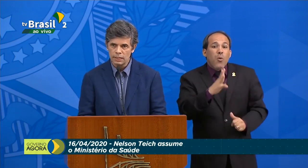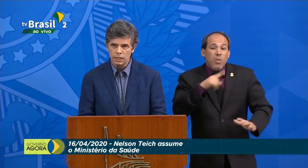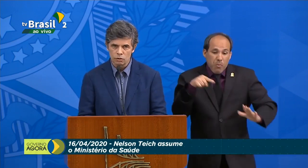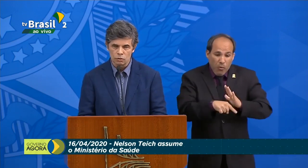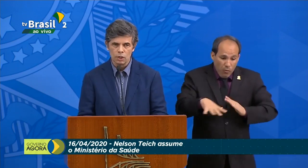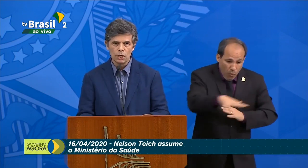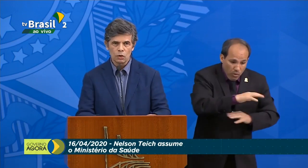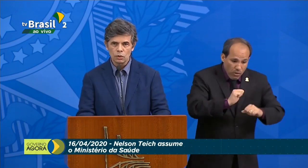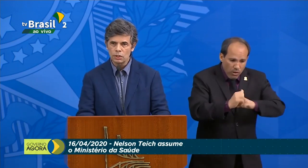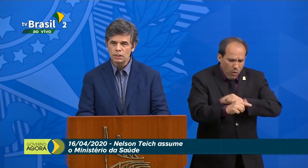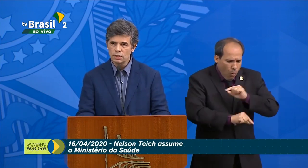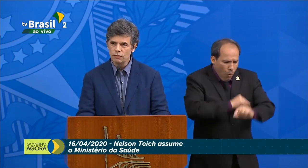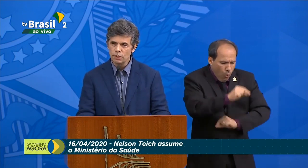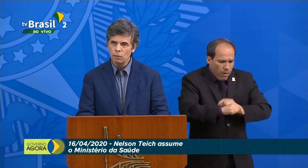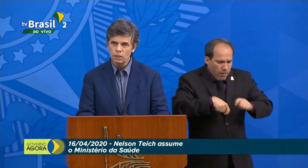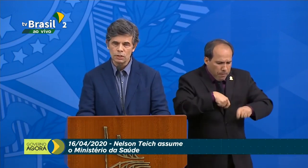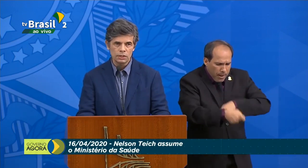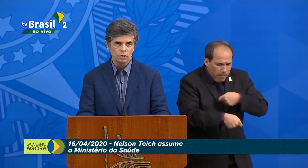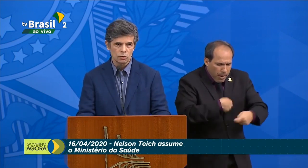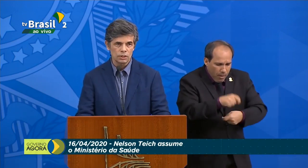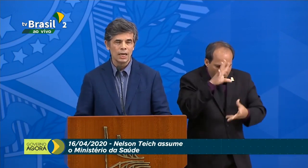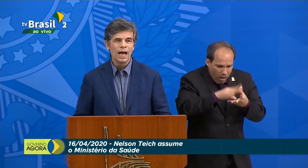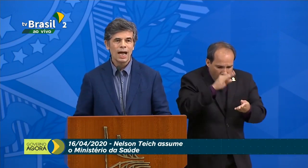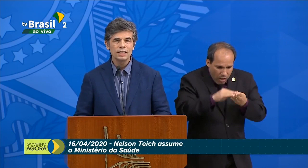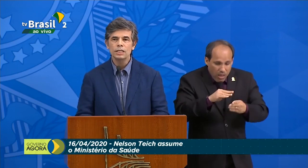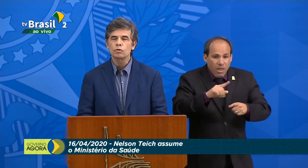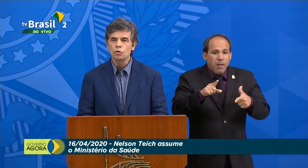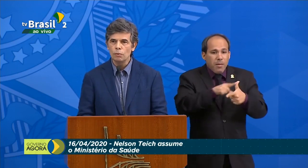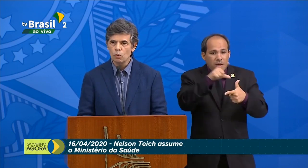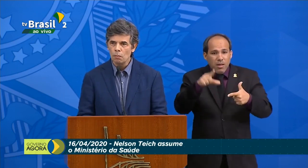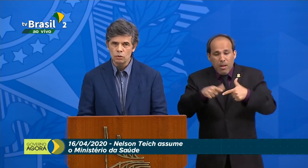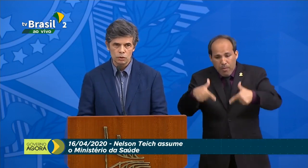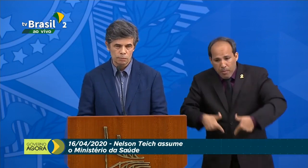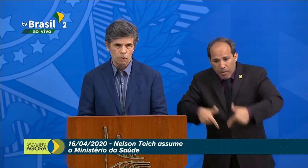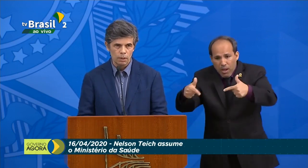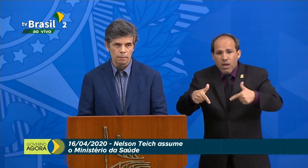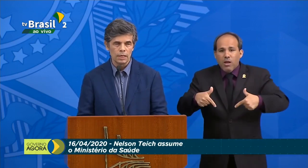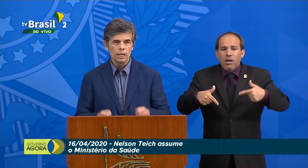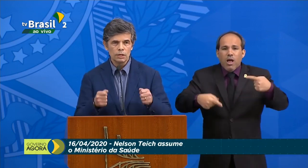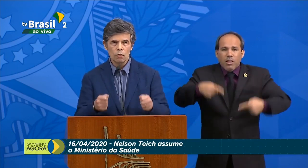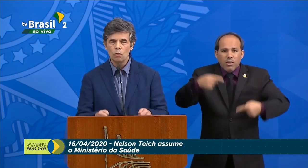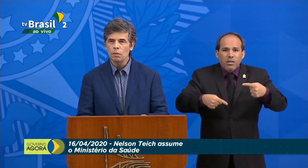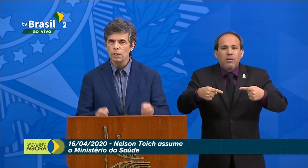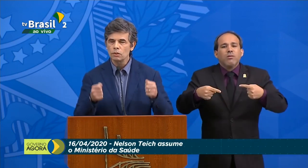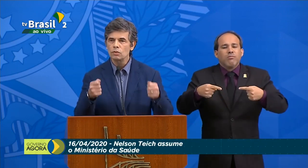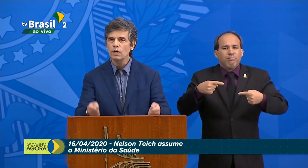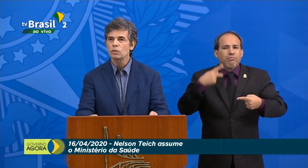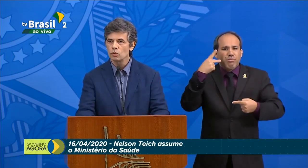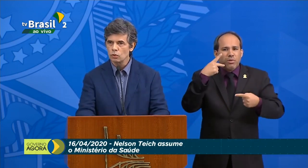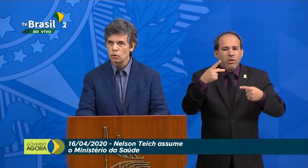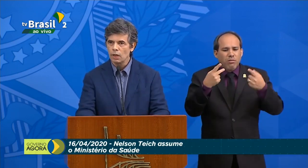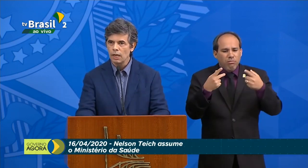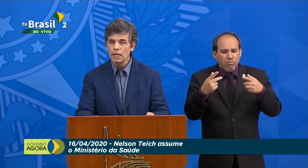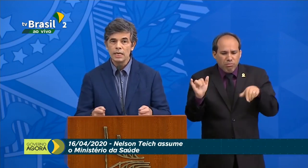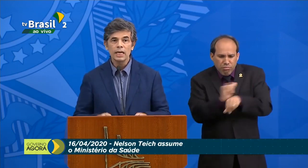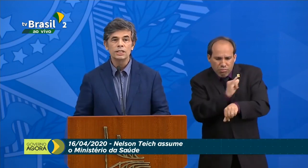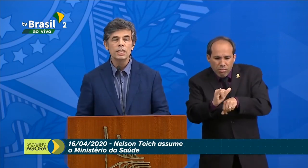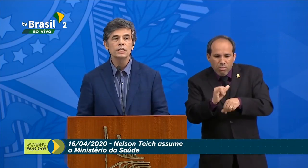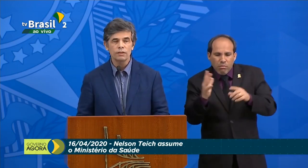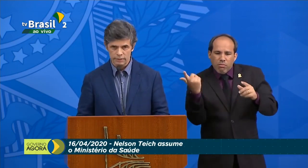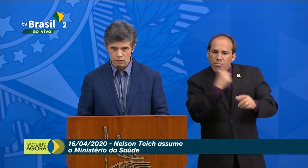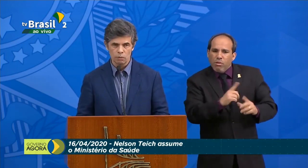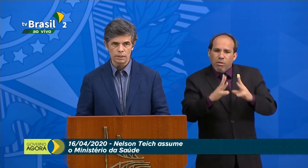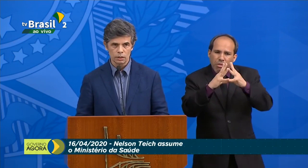hora que a gente começar a entender isso, e conseguir definir políticas e ações, a gente assume o comando desse problema. E em algum momento isso vai se solucionar.